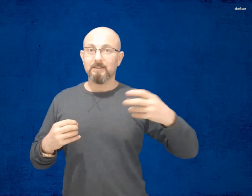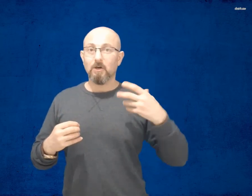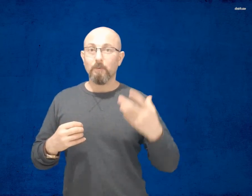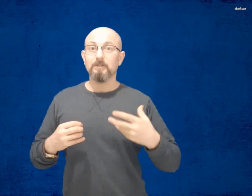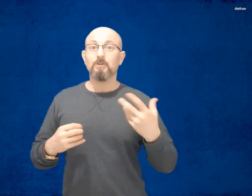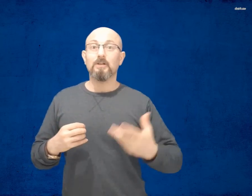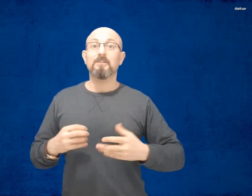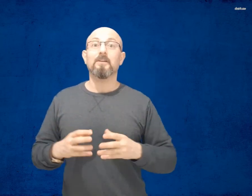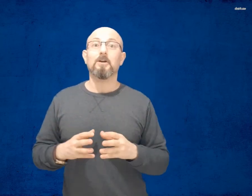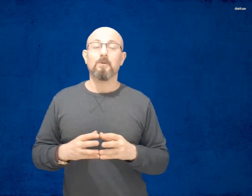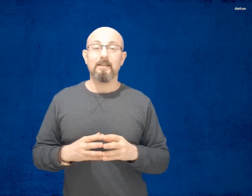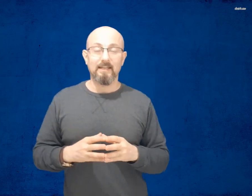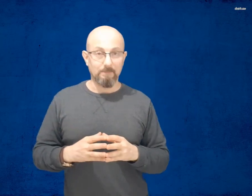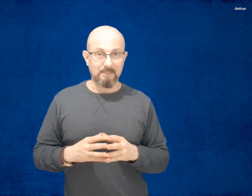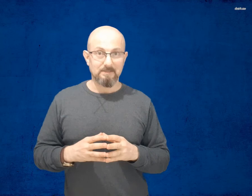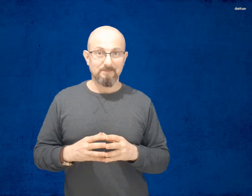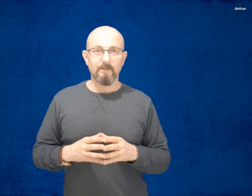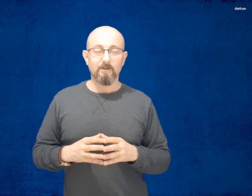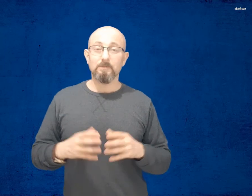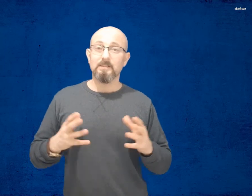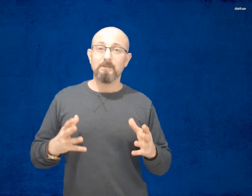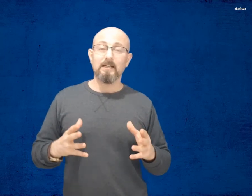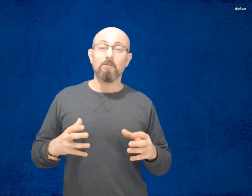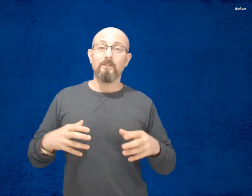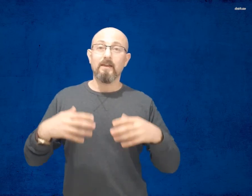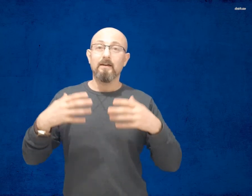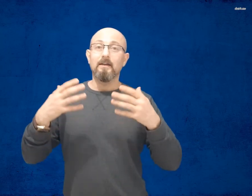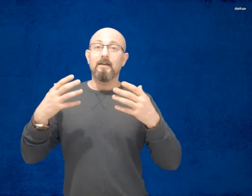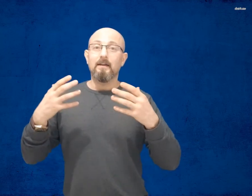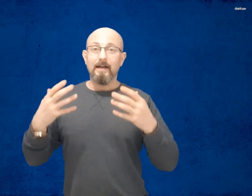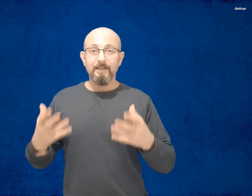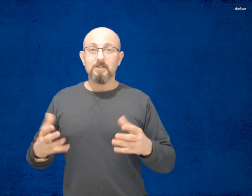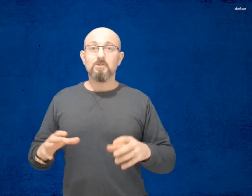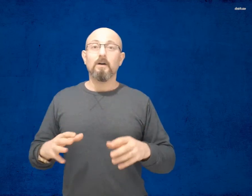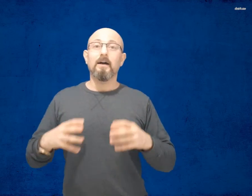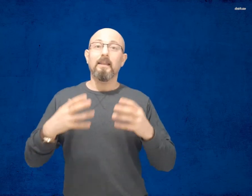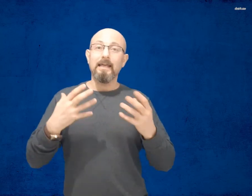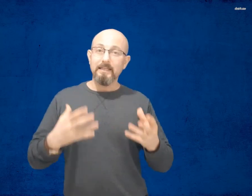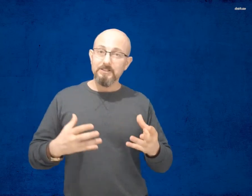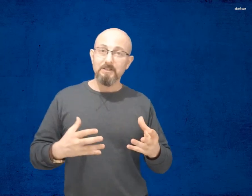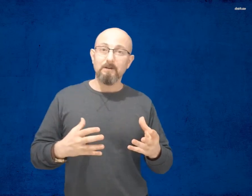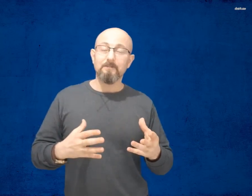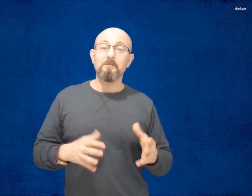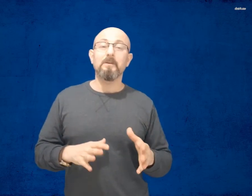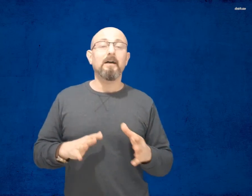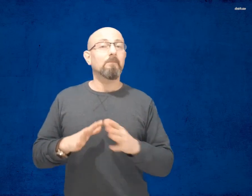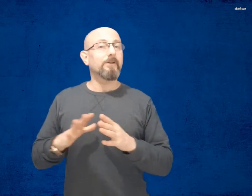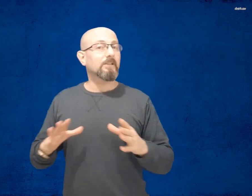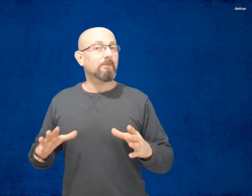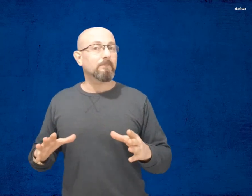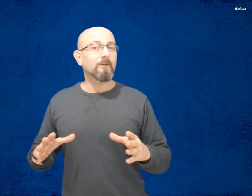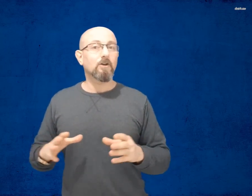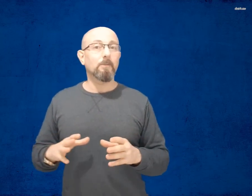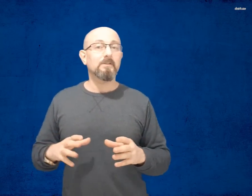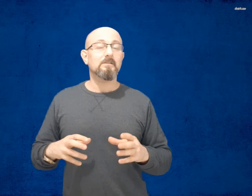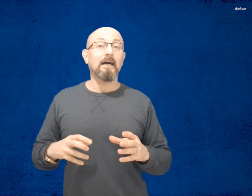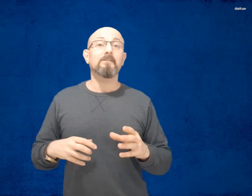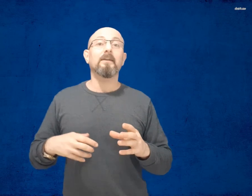تقوية سرعة التذكر والكلمات ومثل ما تعودنا أي سؤال أي شيء ما فهمنا منكتب في الكومنت لحتى